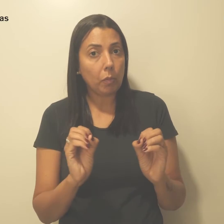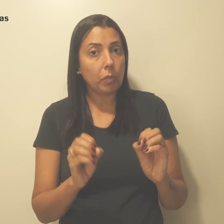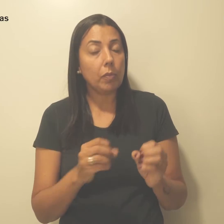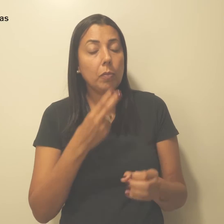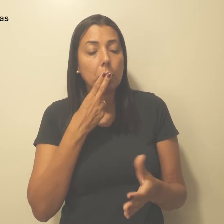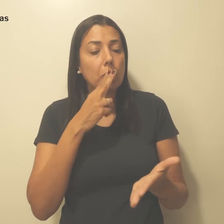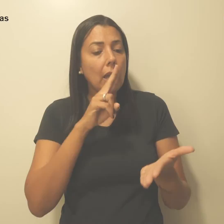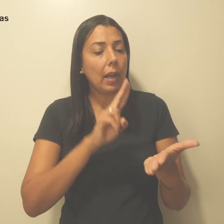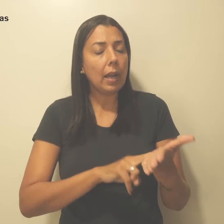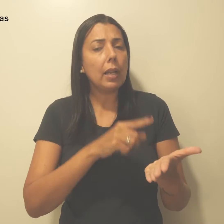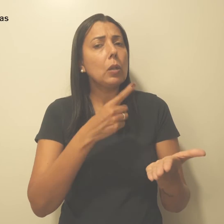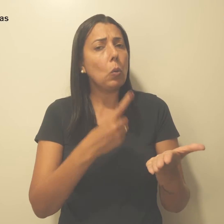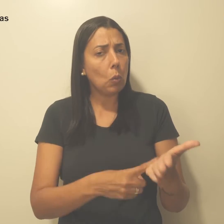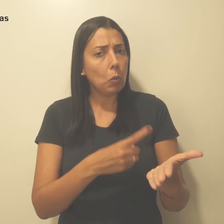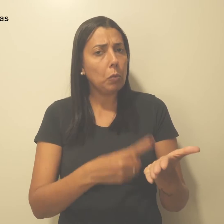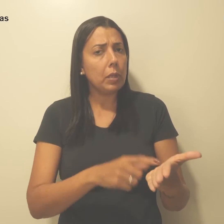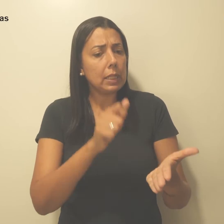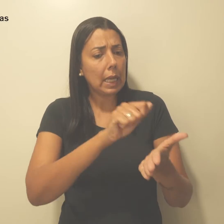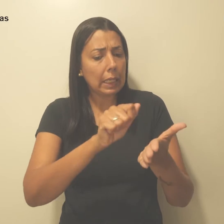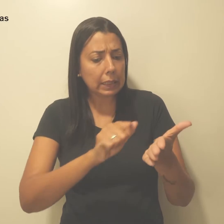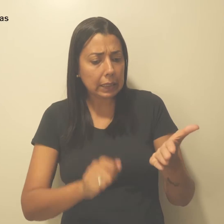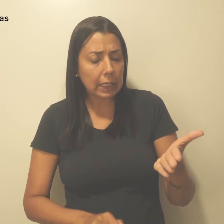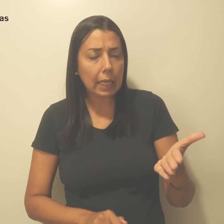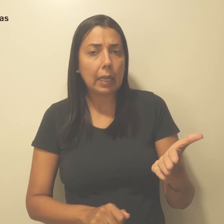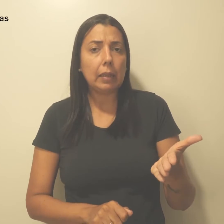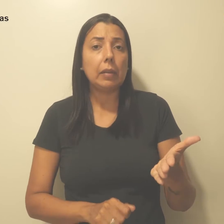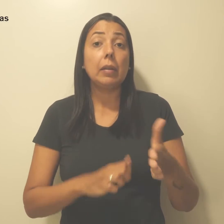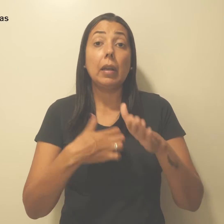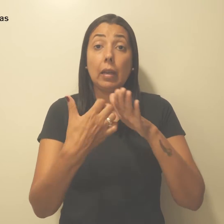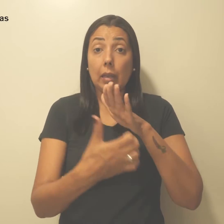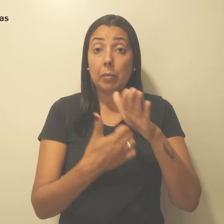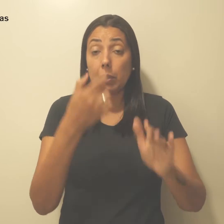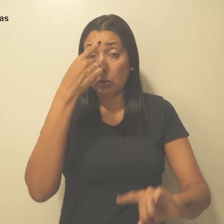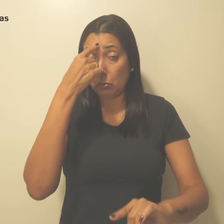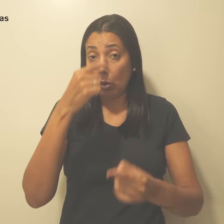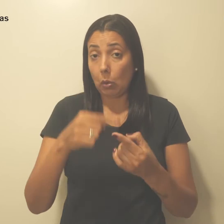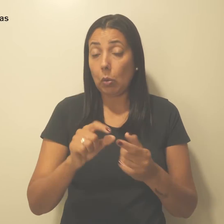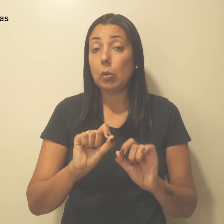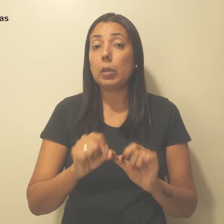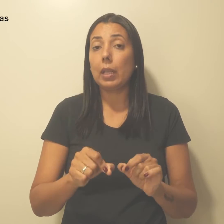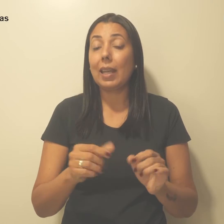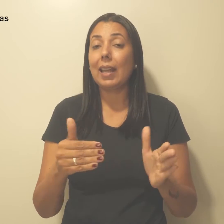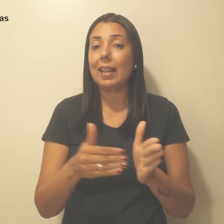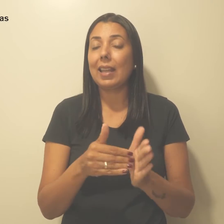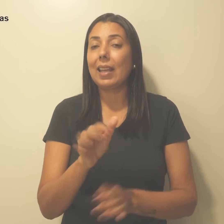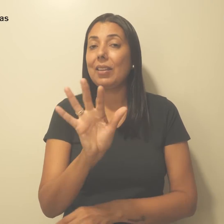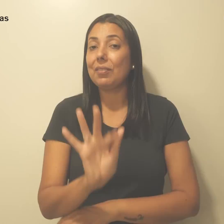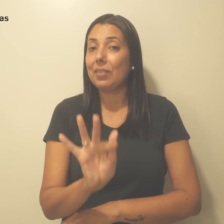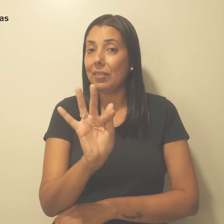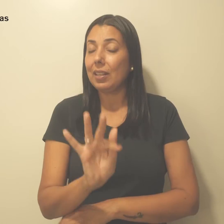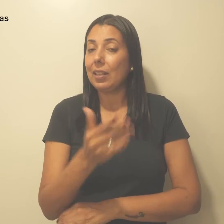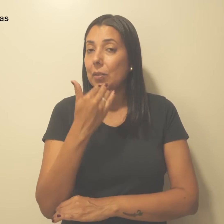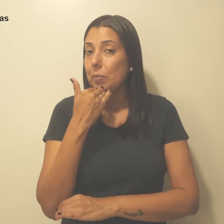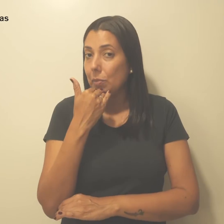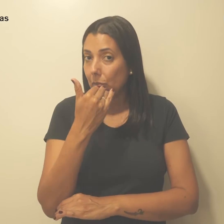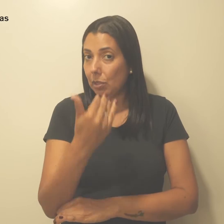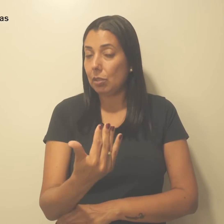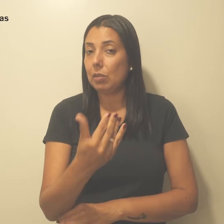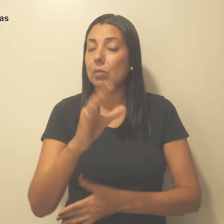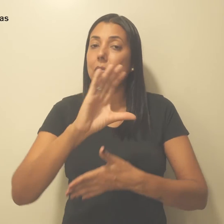compromisso assinada pela empresa, o acordo era que, até fevereiro, reivindicações da categoria